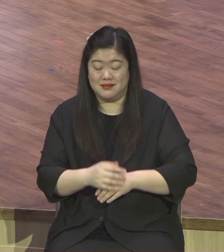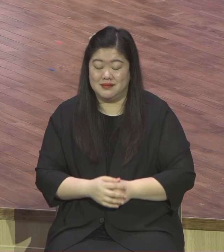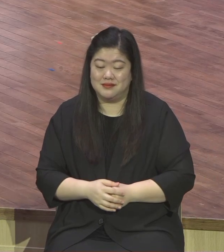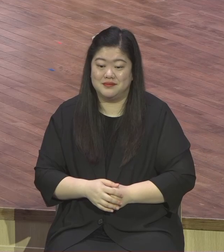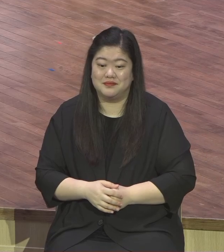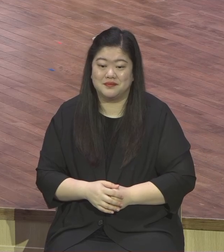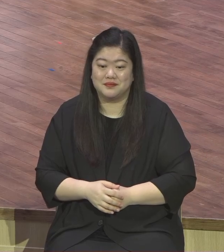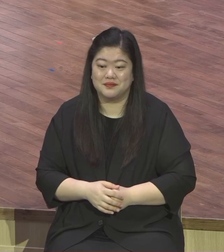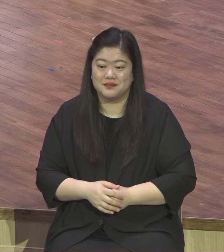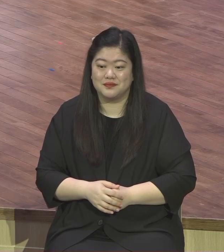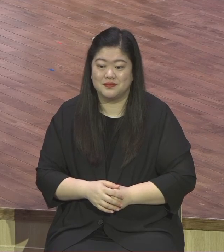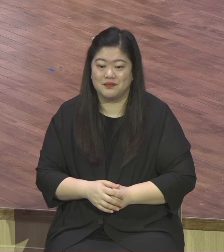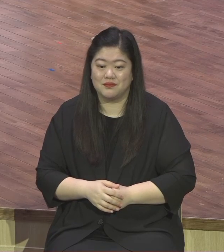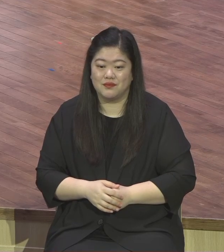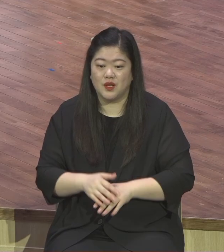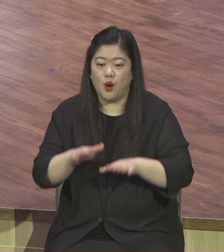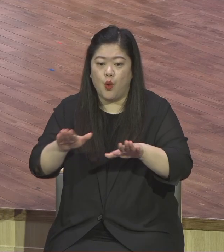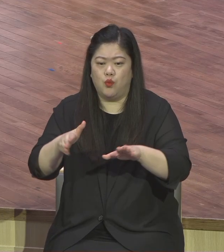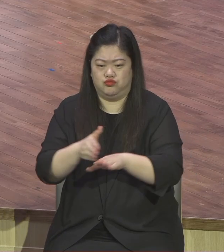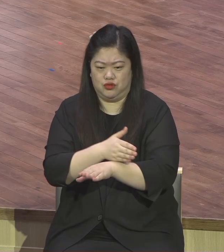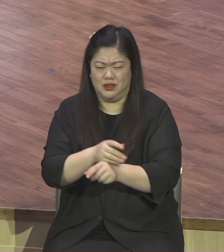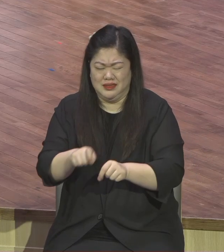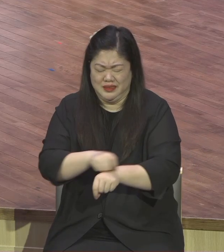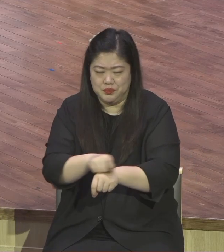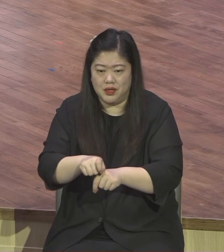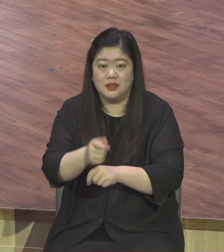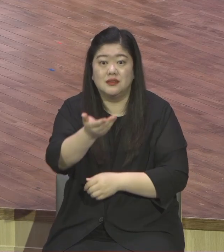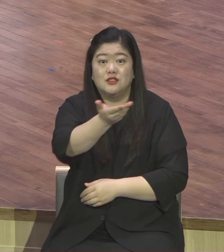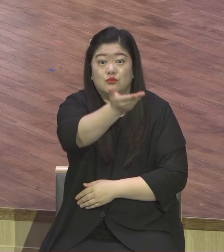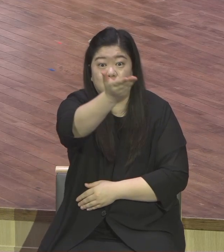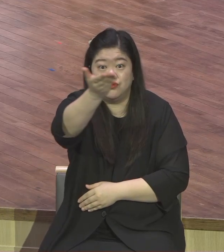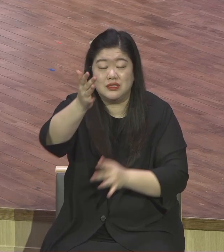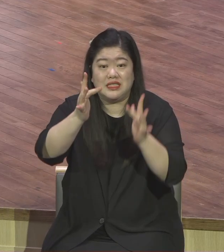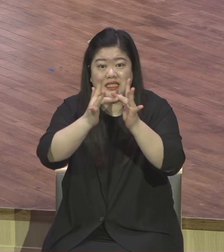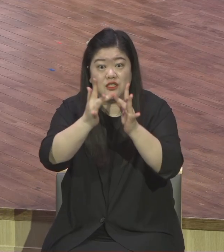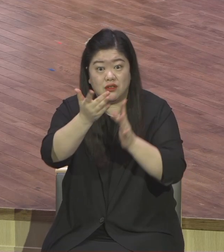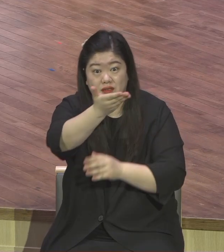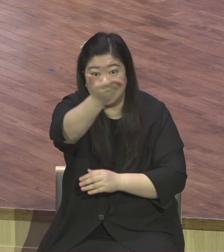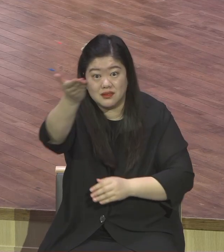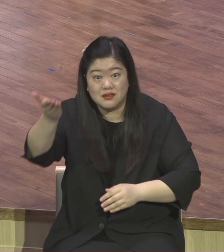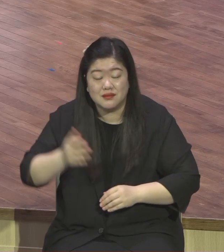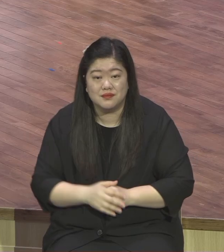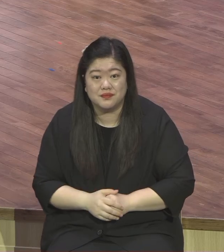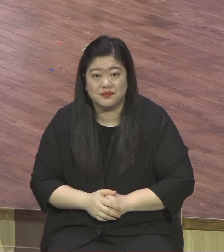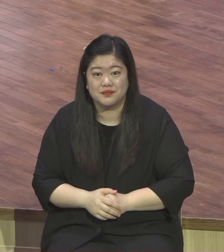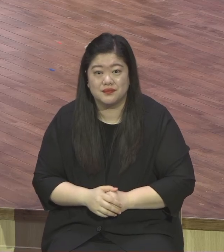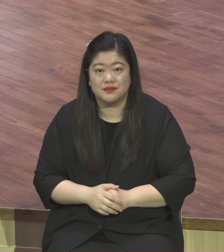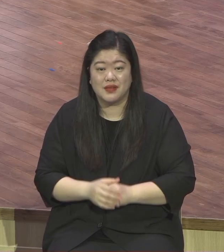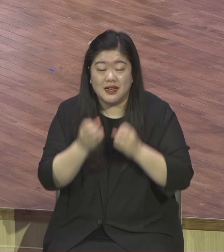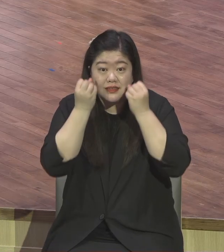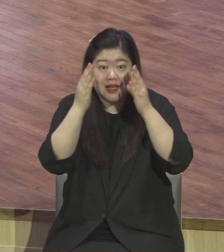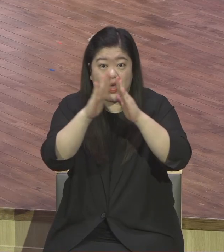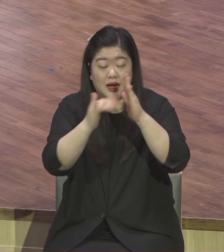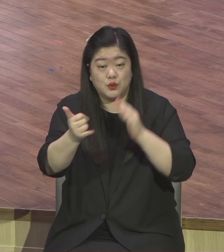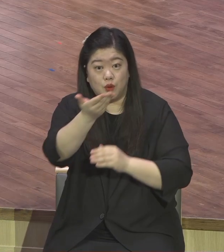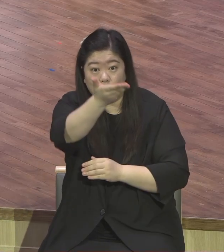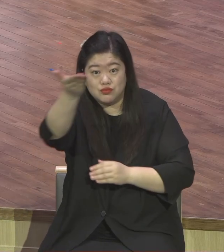성도들은 특별히 온라인 초청 집회에 참석해서 구원 받은 여러분 새 가족들은 모든